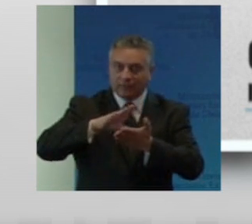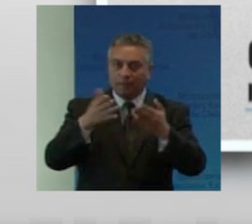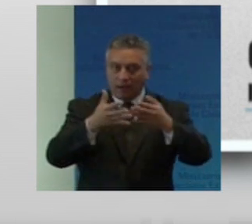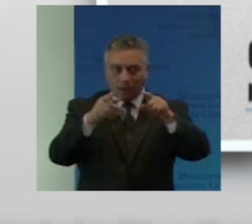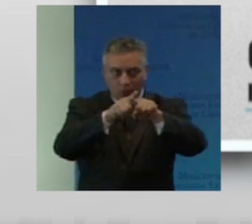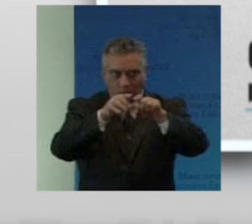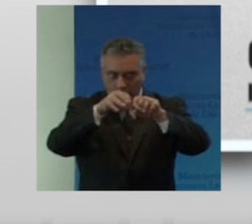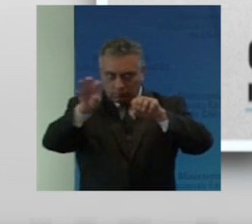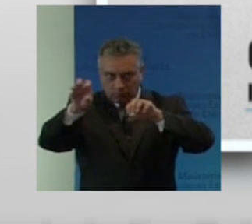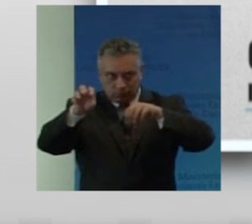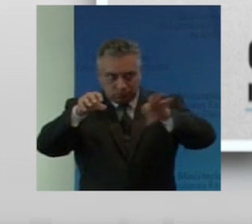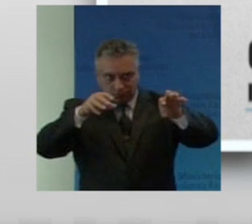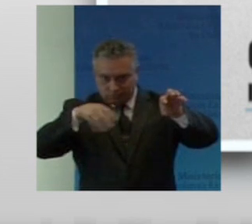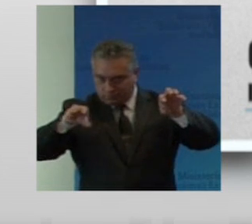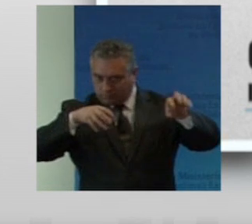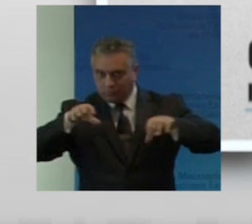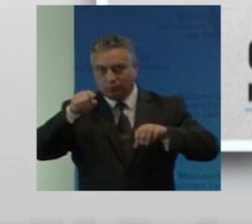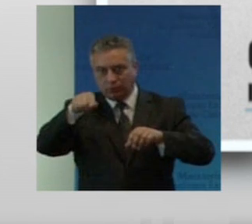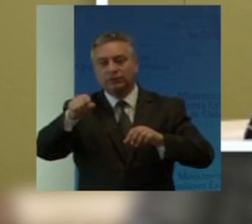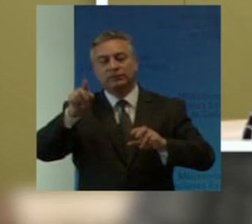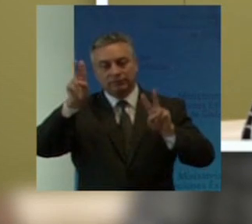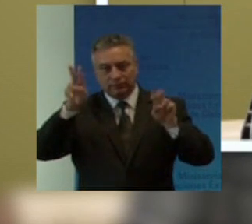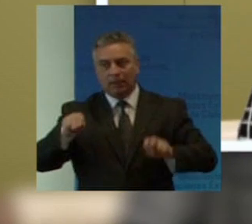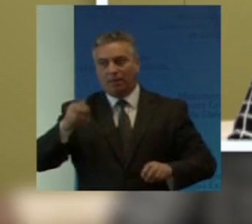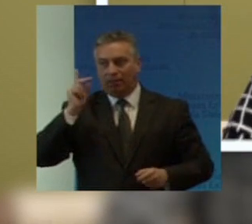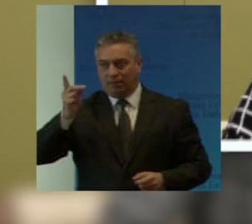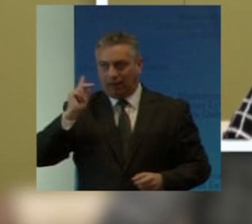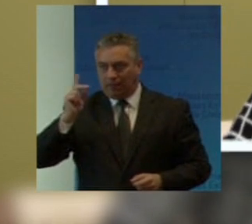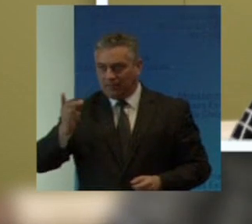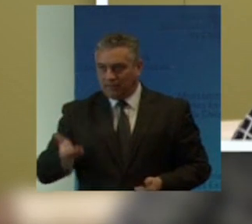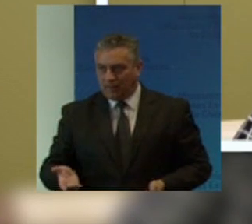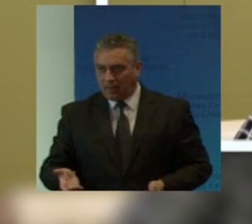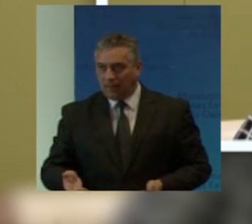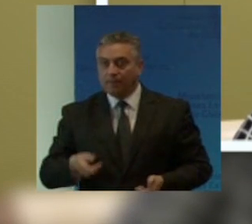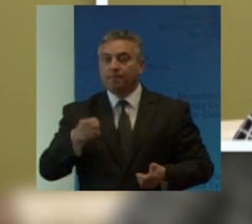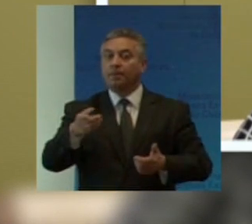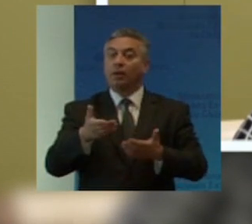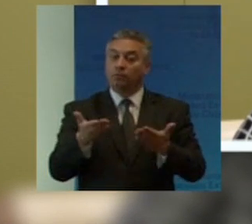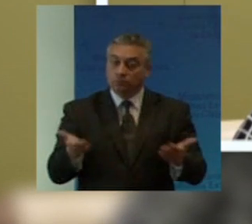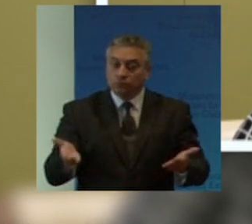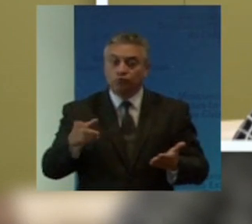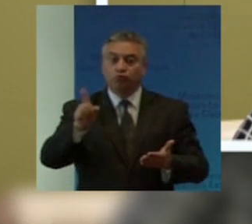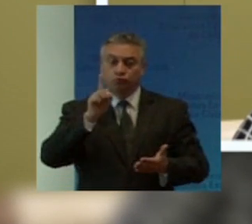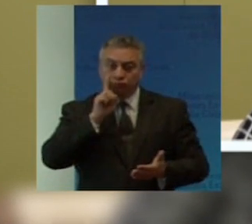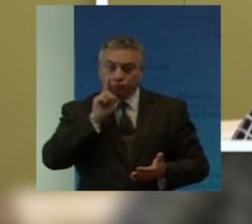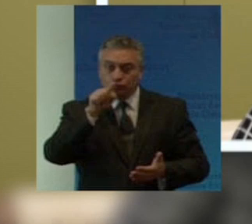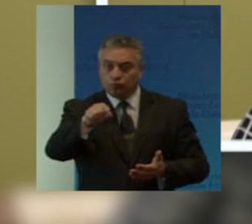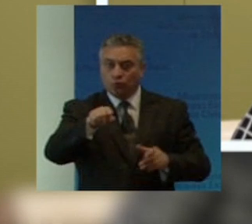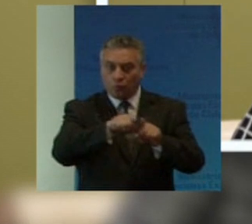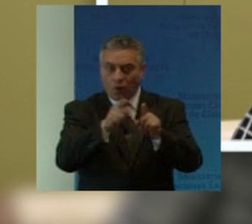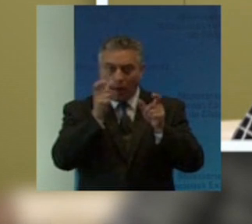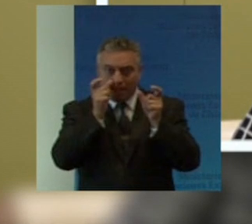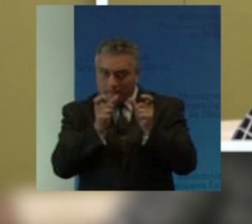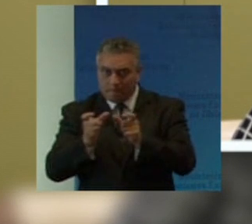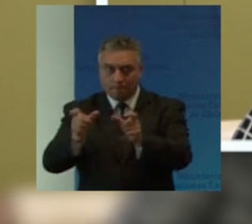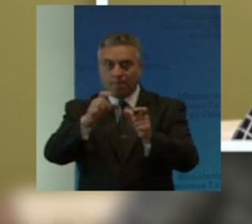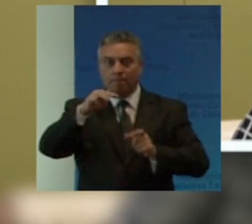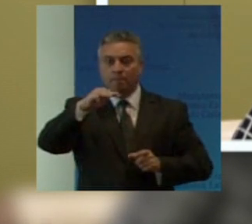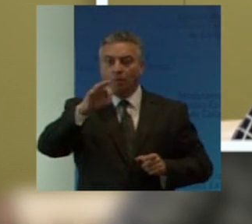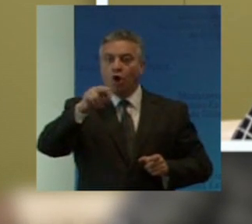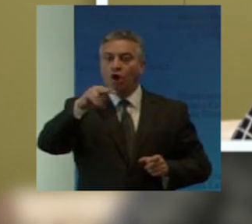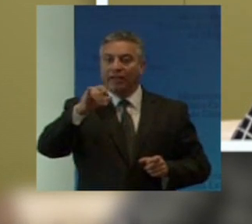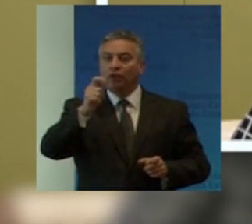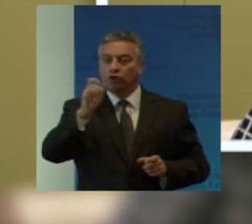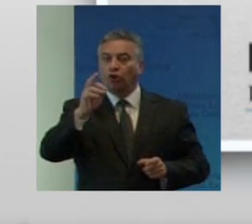los datos por discapacidad cuando se trata de monitoreo y variación